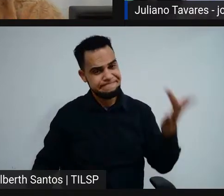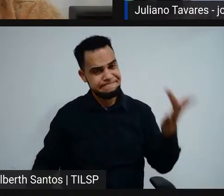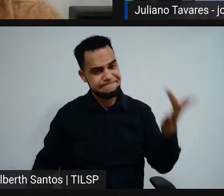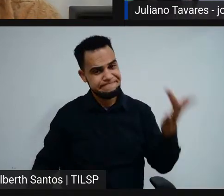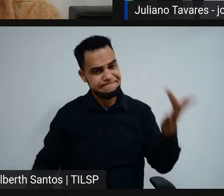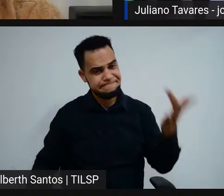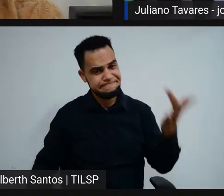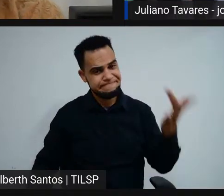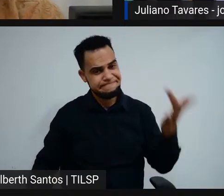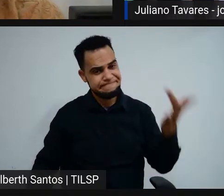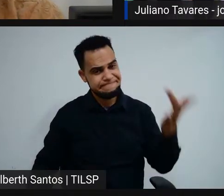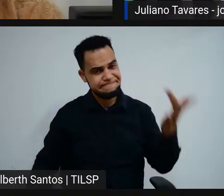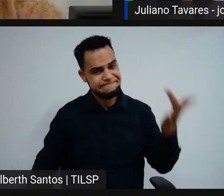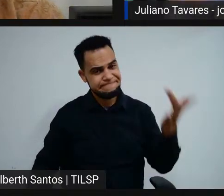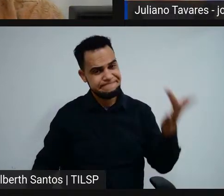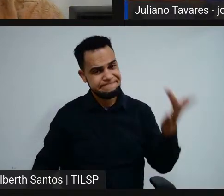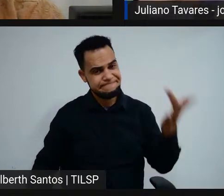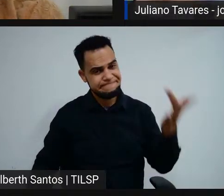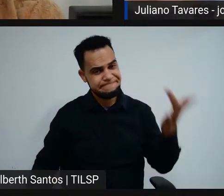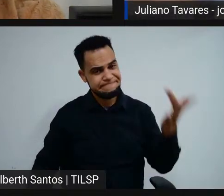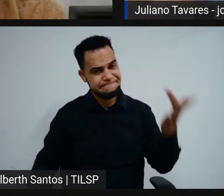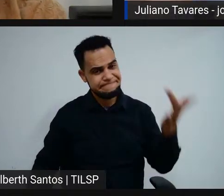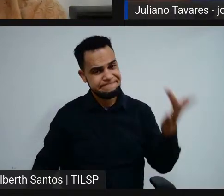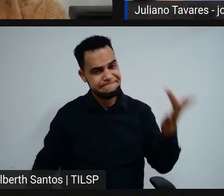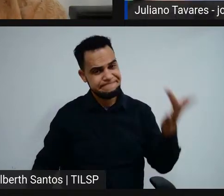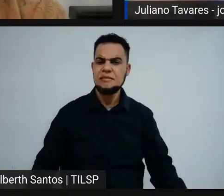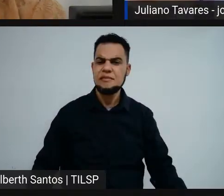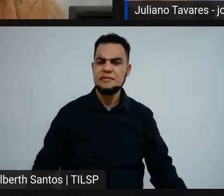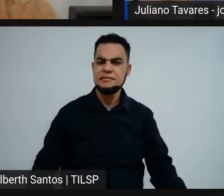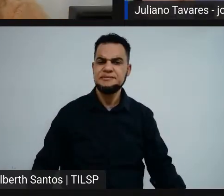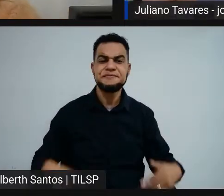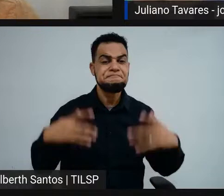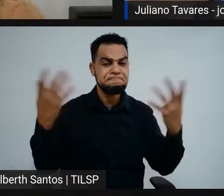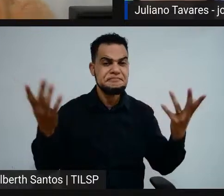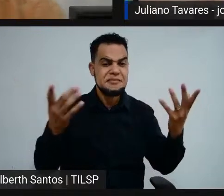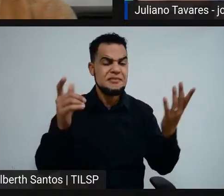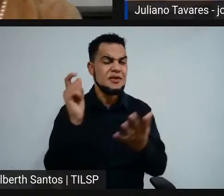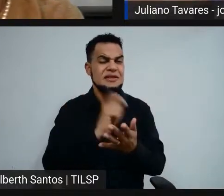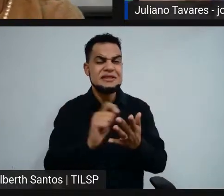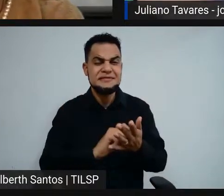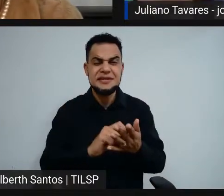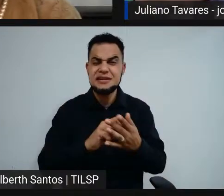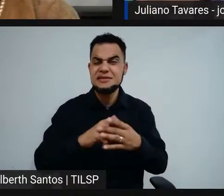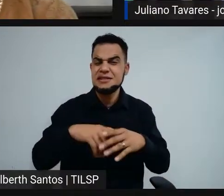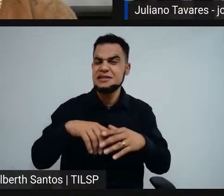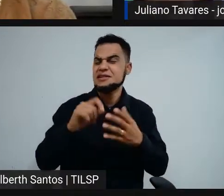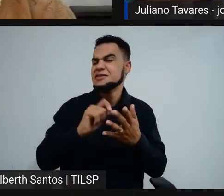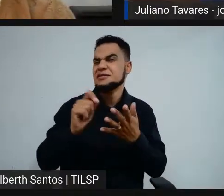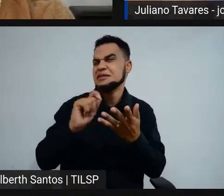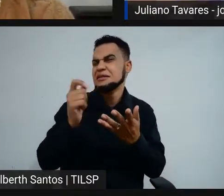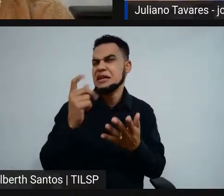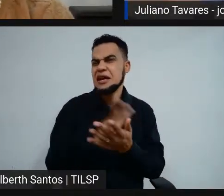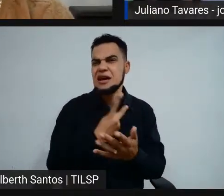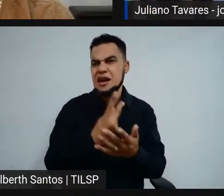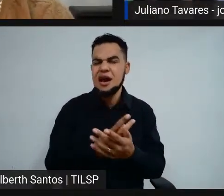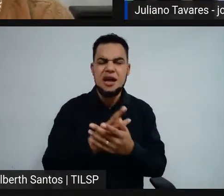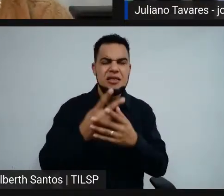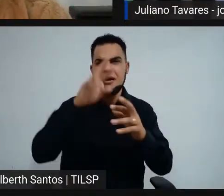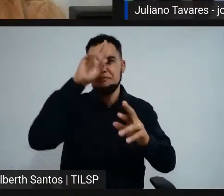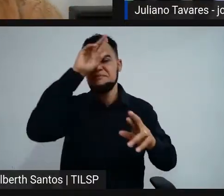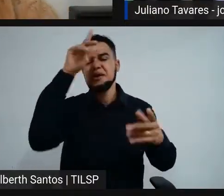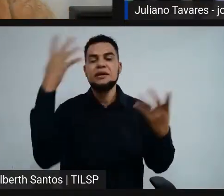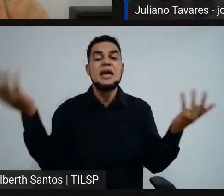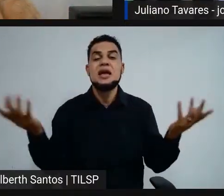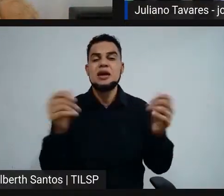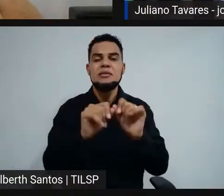Tá fácil. Agora... É, tá fácil. E se, sei lá, eu vou lá me inscrever, preencho formulado errado, enfim, erro a modalidade, o curso, e aí? Como é que